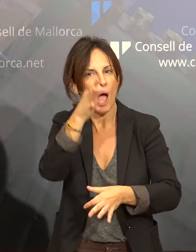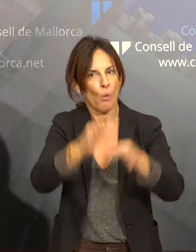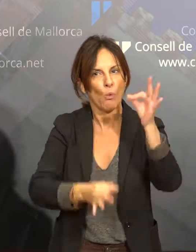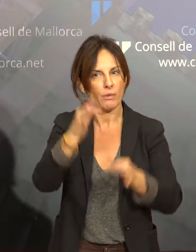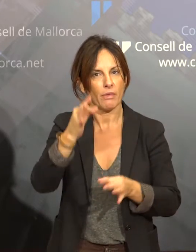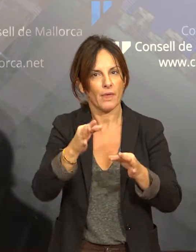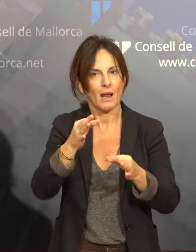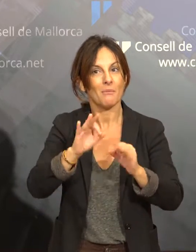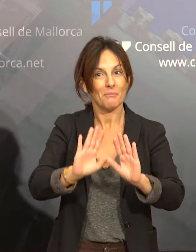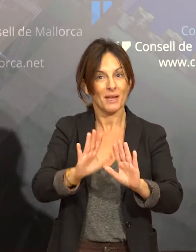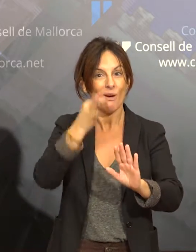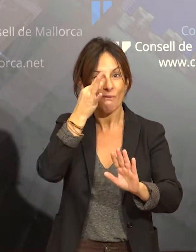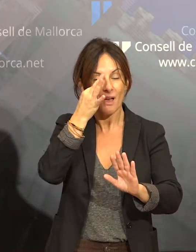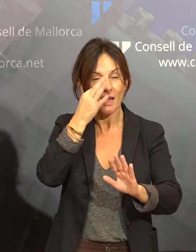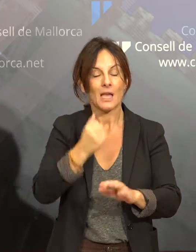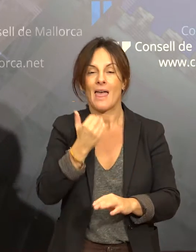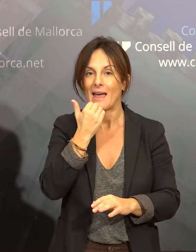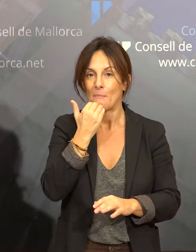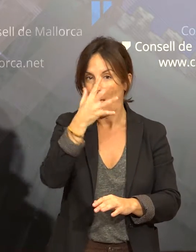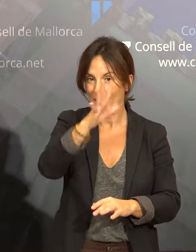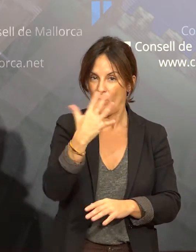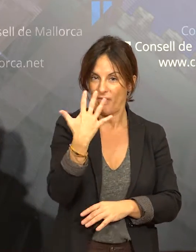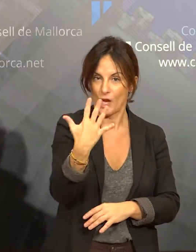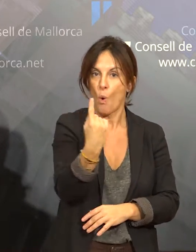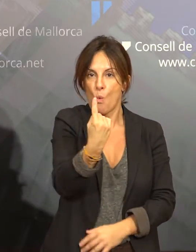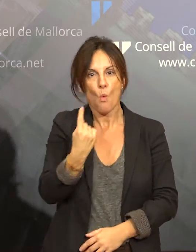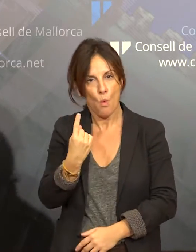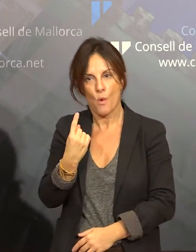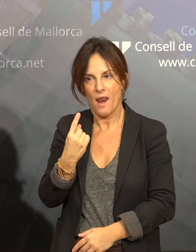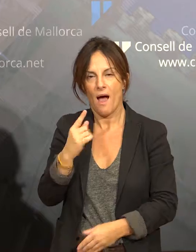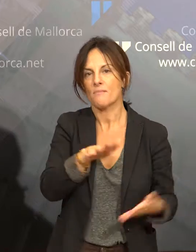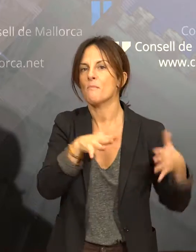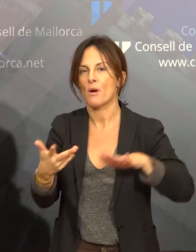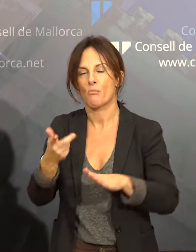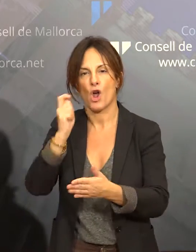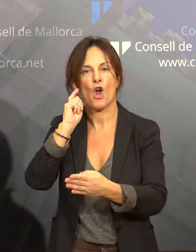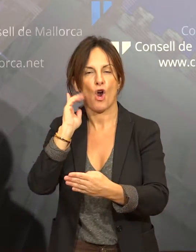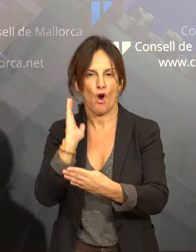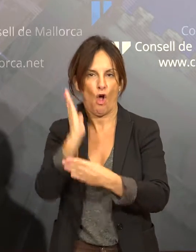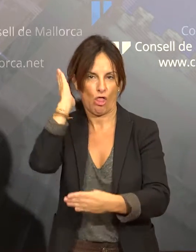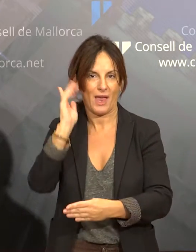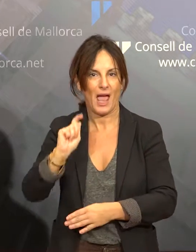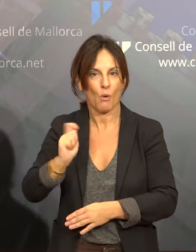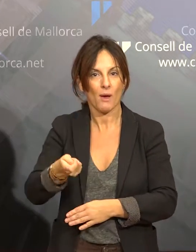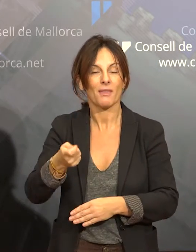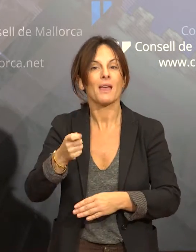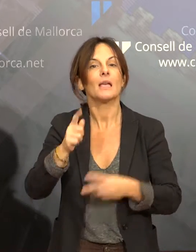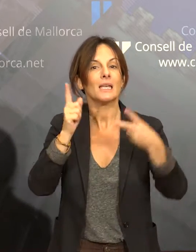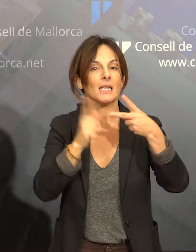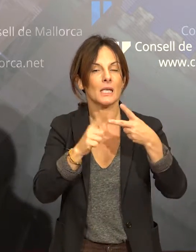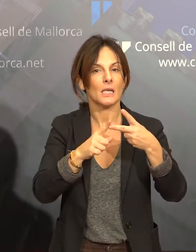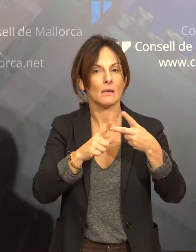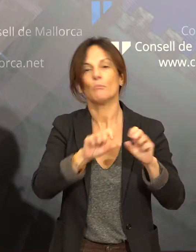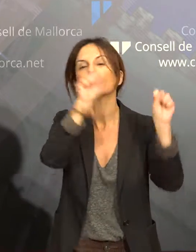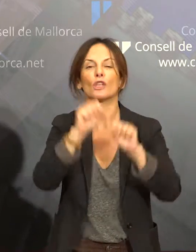observant que només una de cada cinco denuncias judiciales termina en condena i, mentre tant, la protecció social, és a dir, la atención